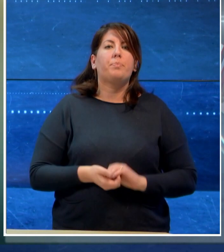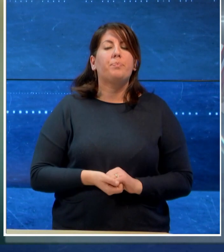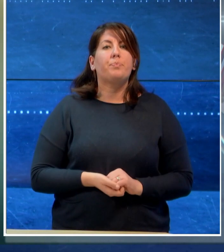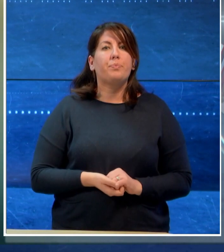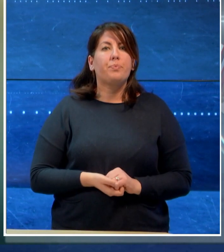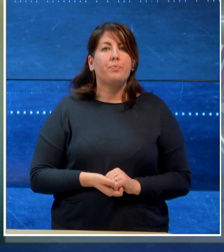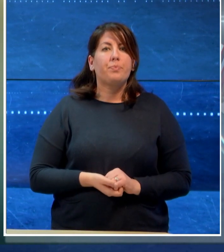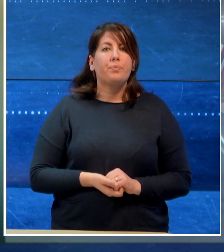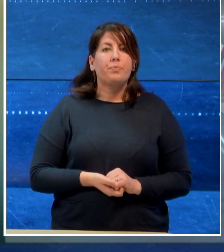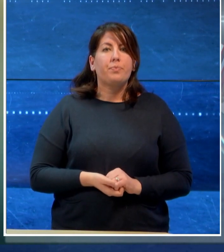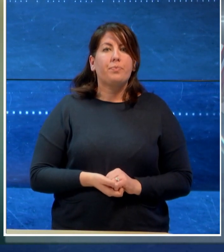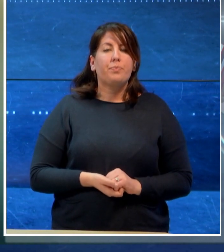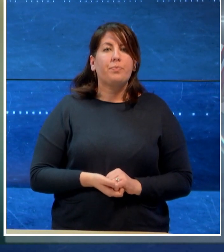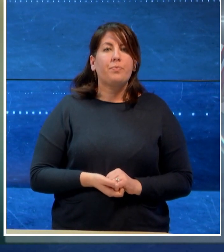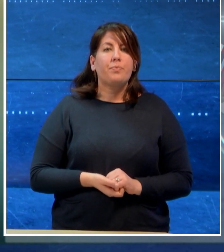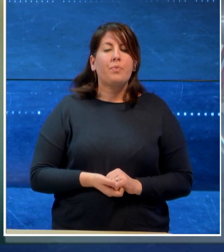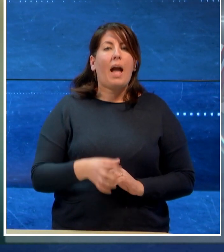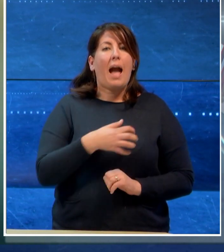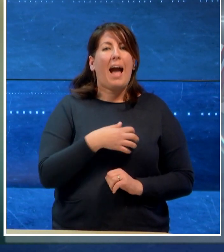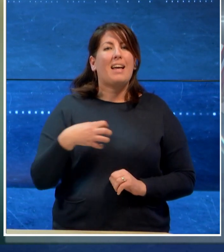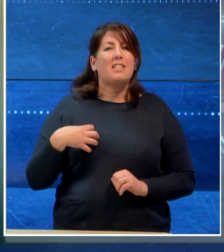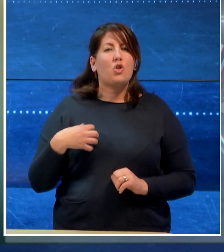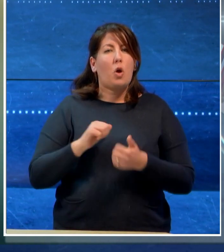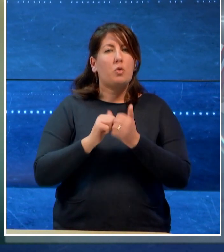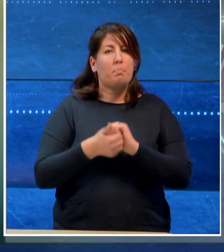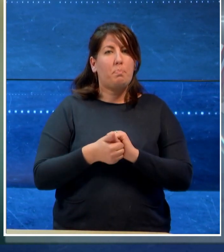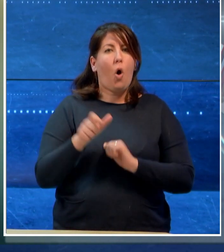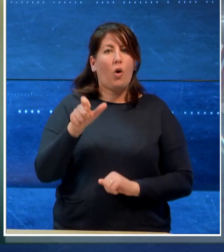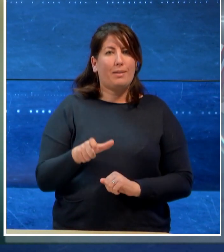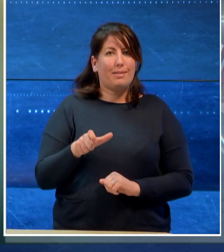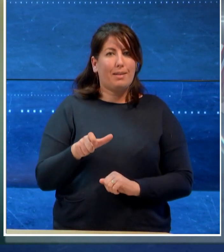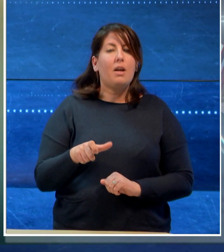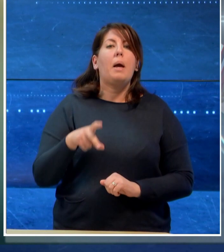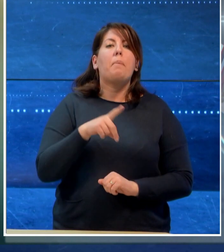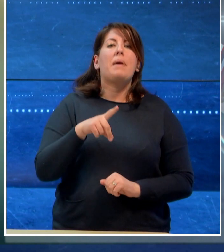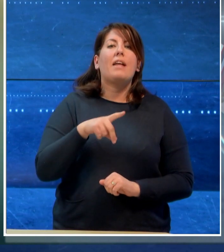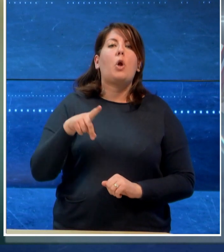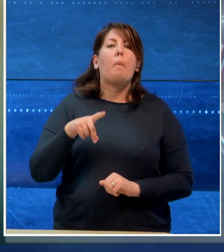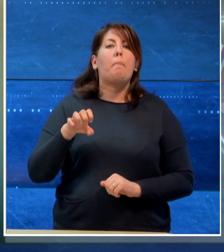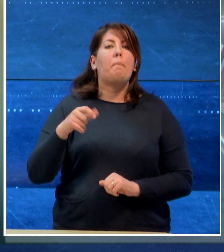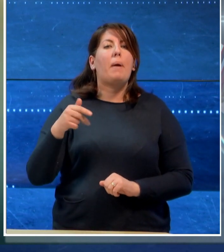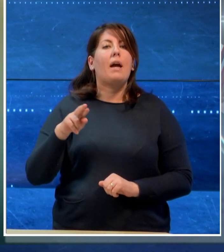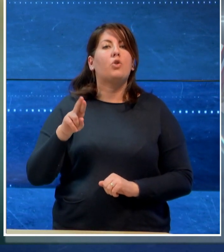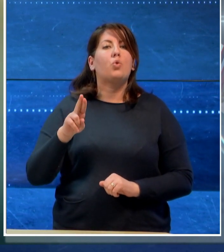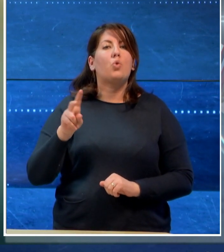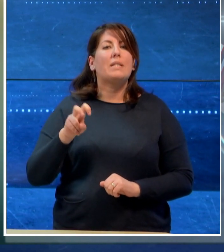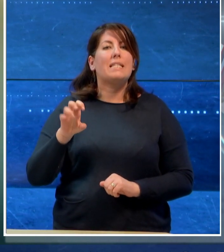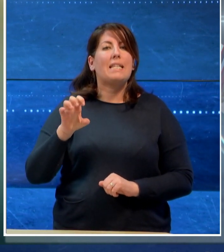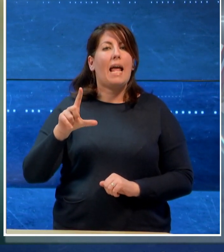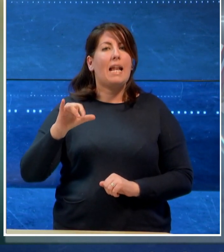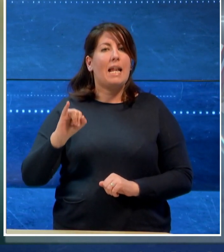L'assessore allo sport Pietro Petruzzelli ha consegnato un